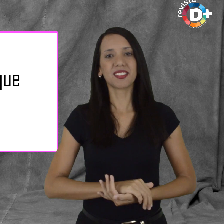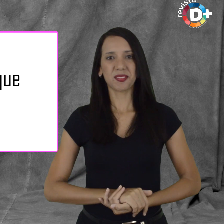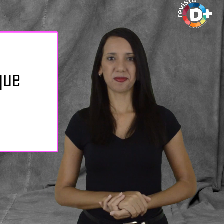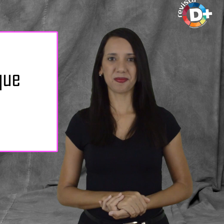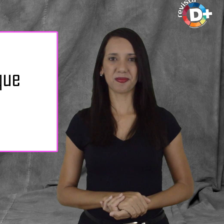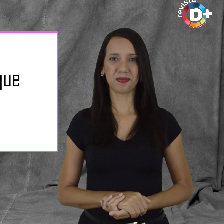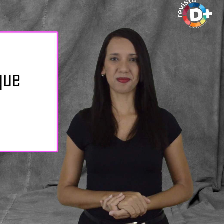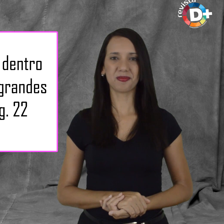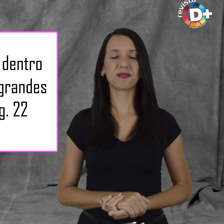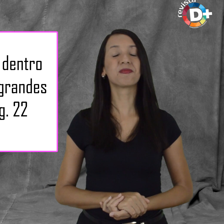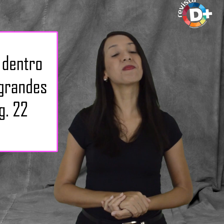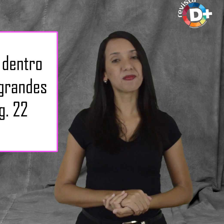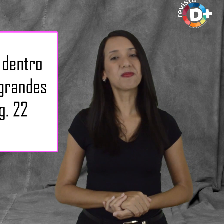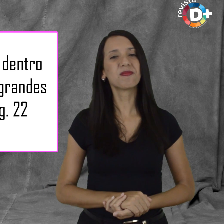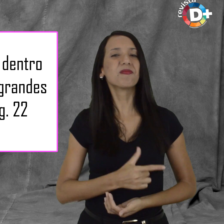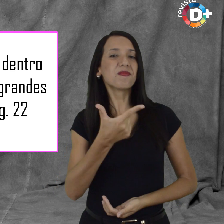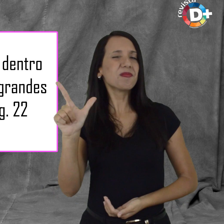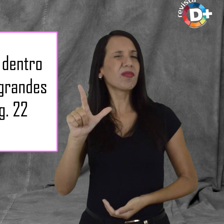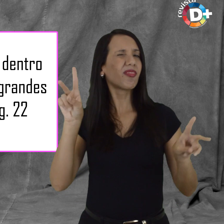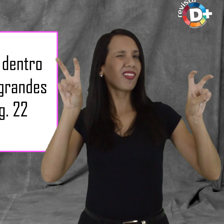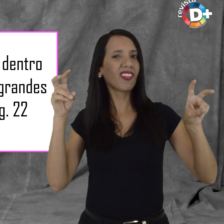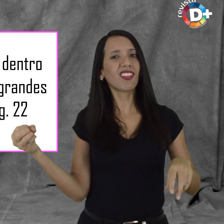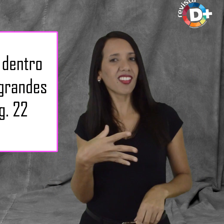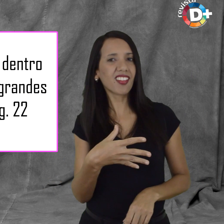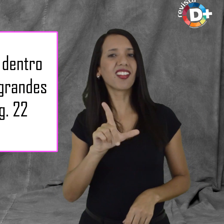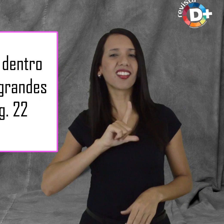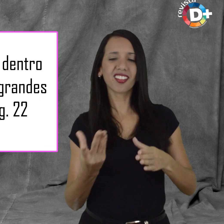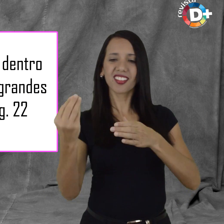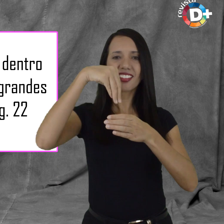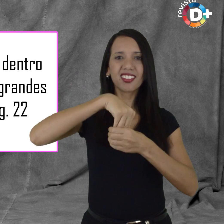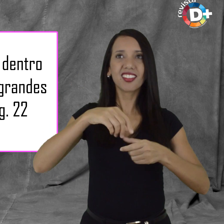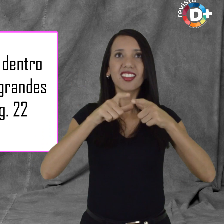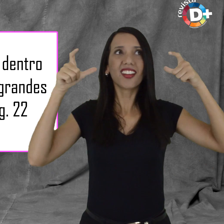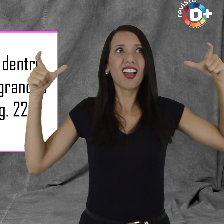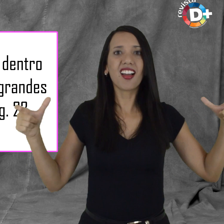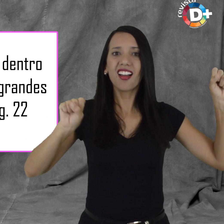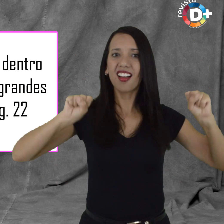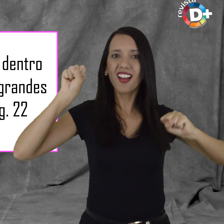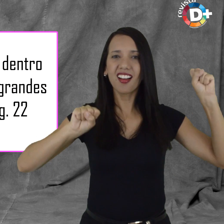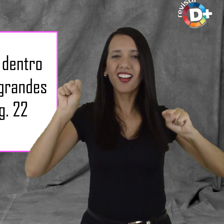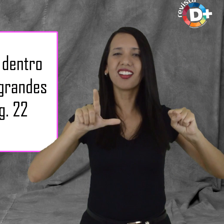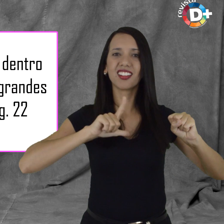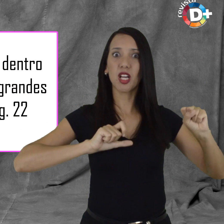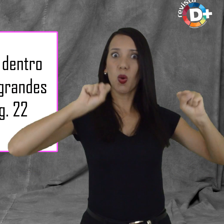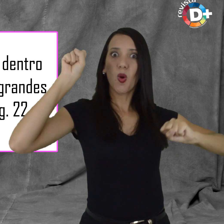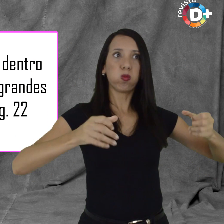Outra novidade é a Por Dentro das Grandes. Visitaremos uma grande empresa a cada